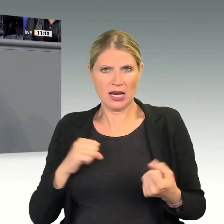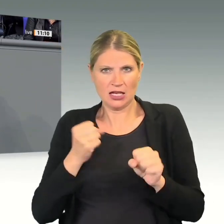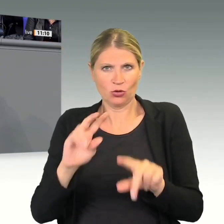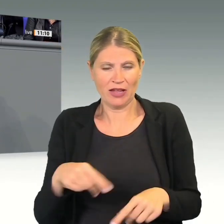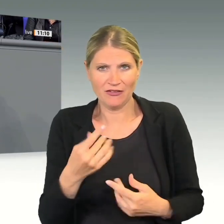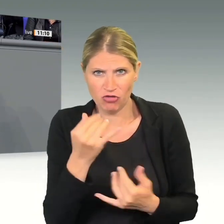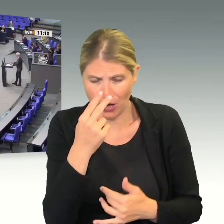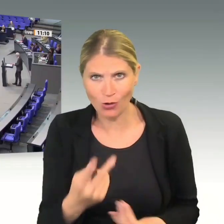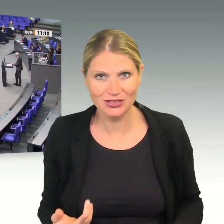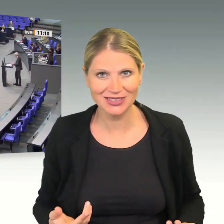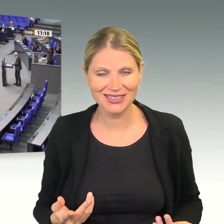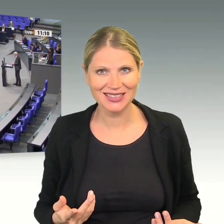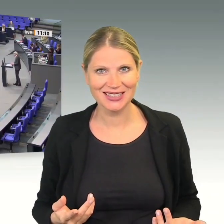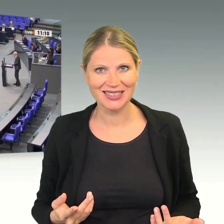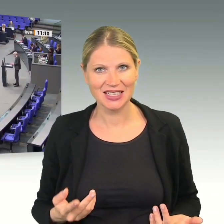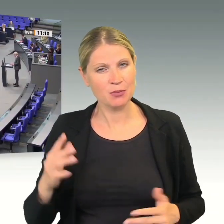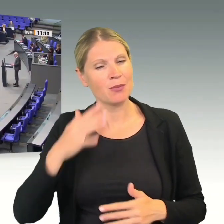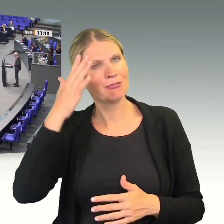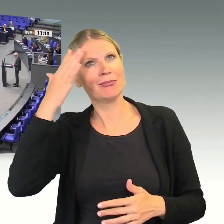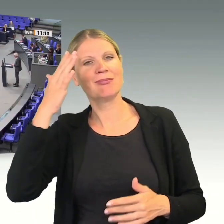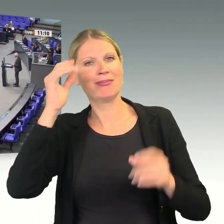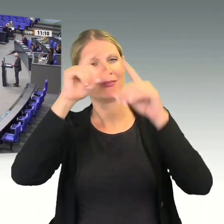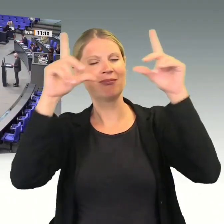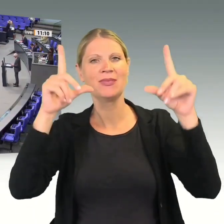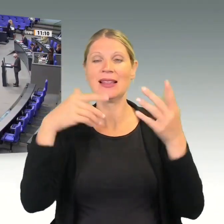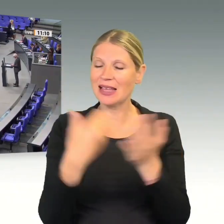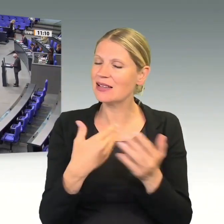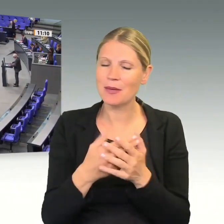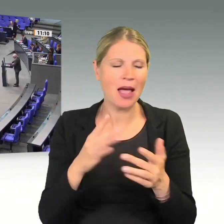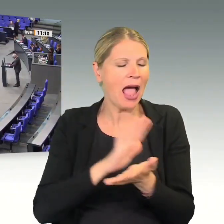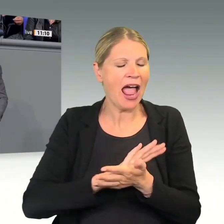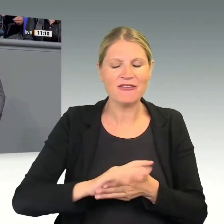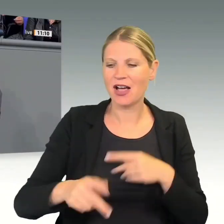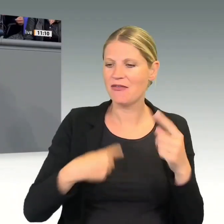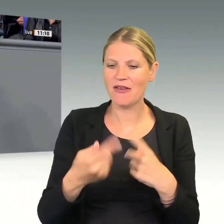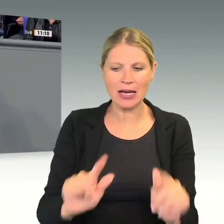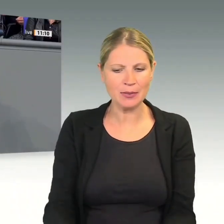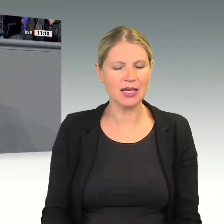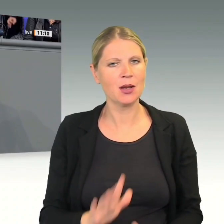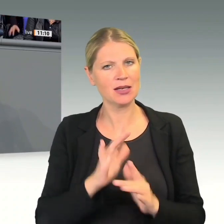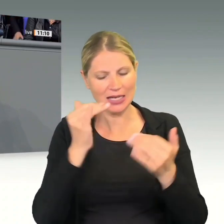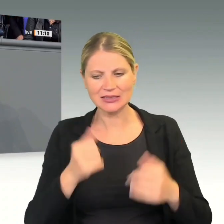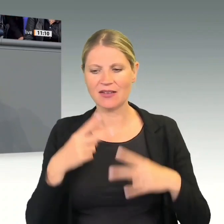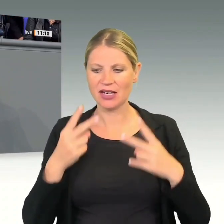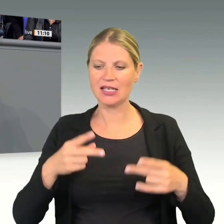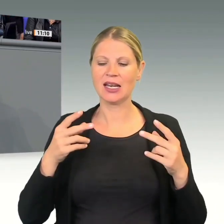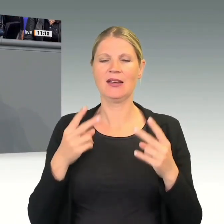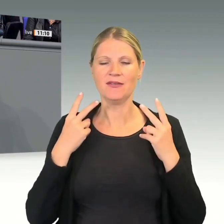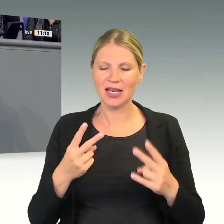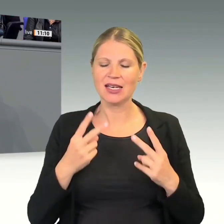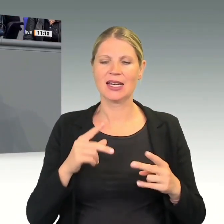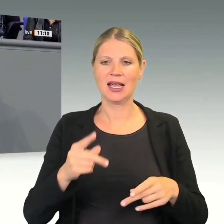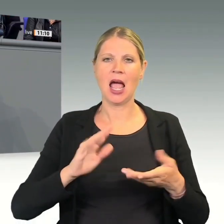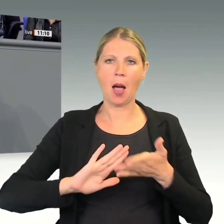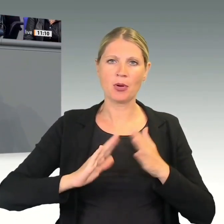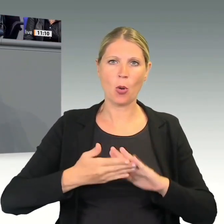Deshalb sagen die Freien Demokraten klipp und klar, es ist wichtig und dringlich, jetzt mit Markkosur abzuschließen, dem Beweis anzutreten, dass das Abkommen